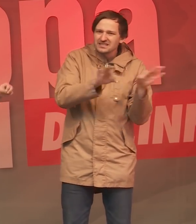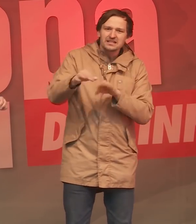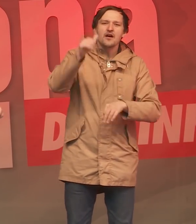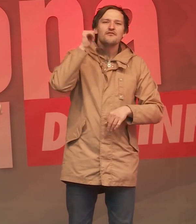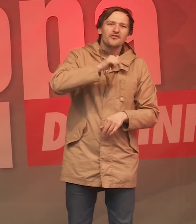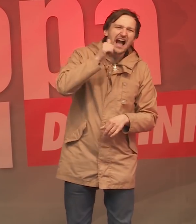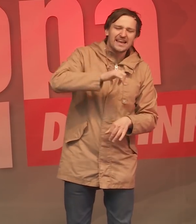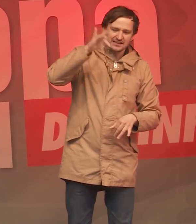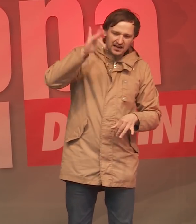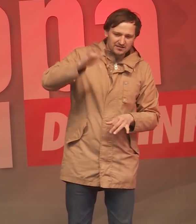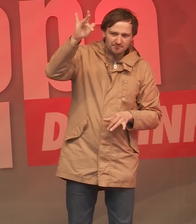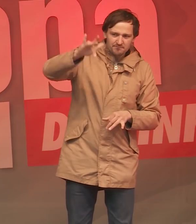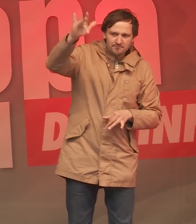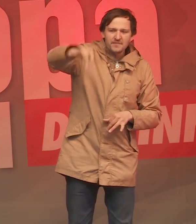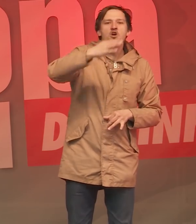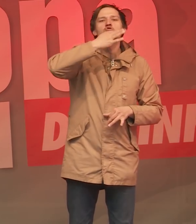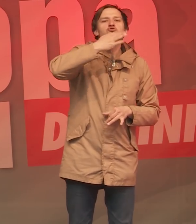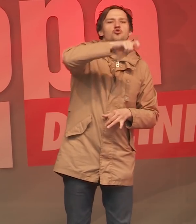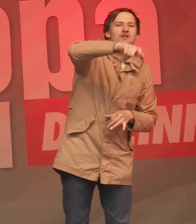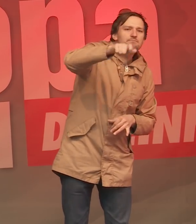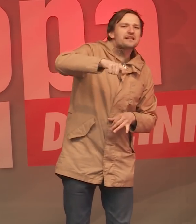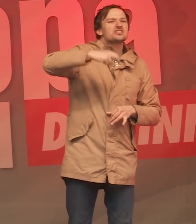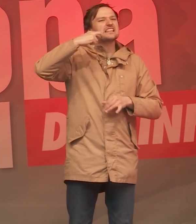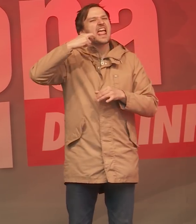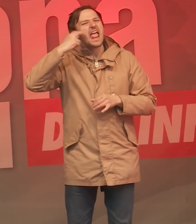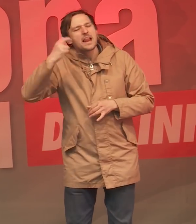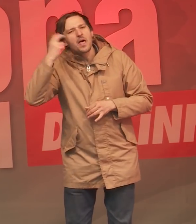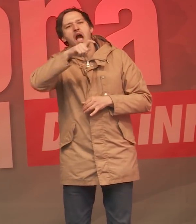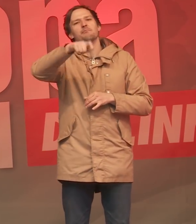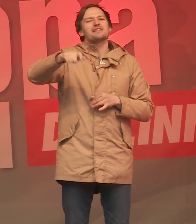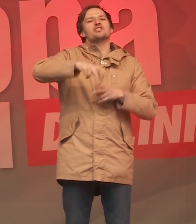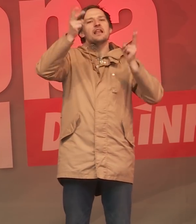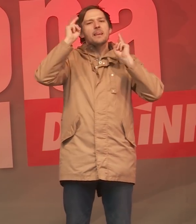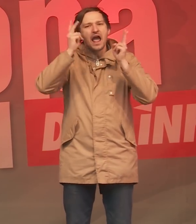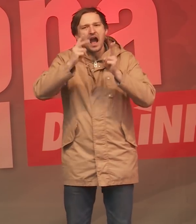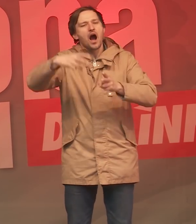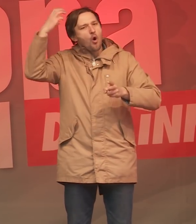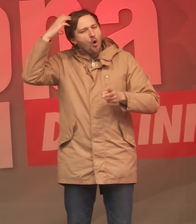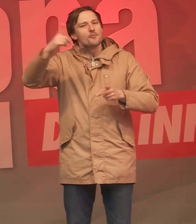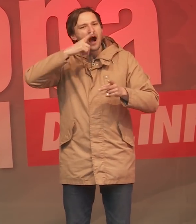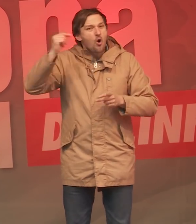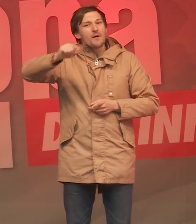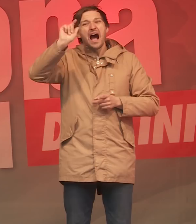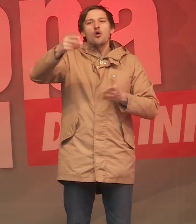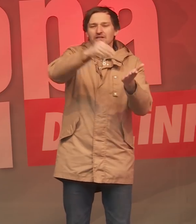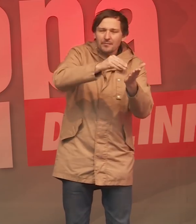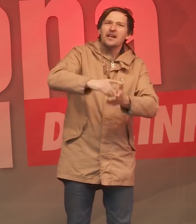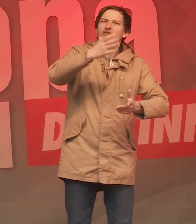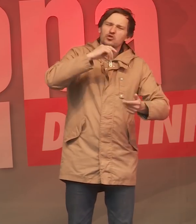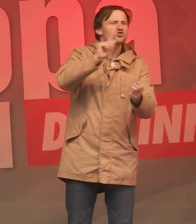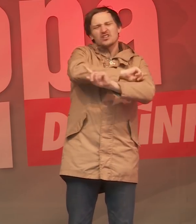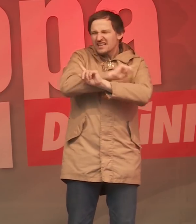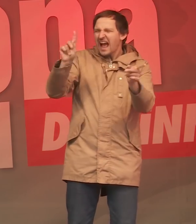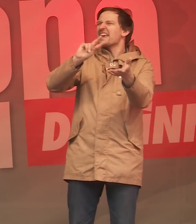immer mehr junge Menschen, aber auch Eltern und Lehrer und Großeltern auf die Straße gehen und sagen, nein, wir wollen endlich eine gerechte und nachhaltige